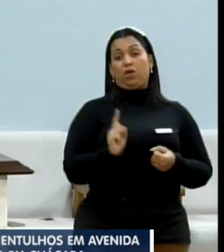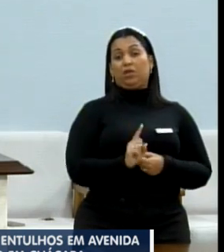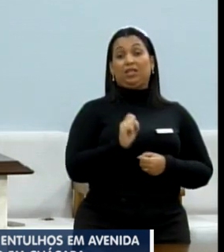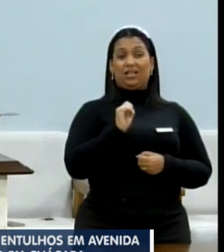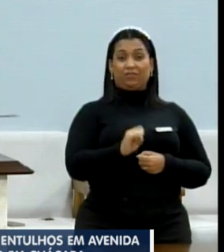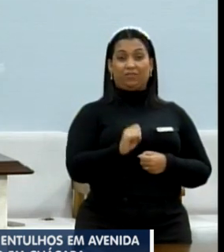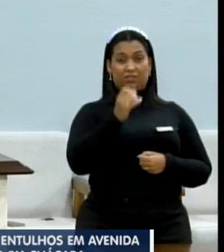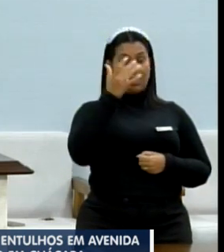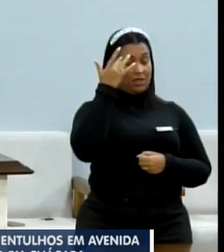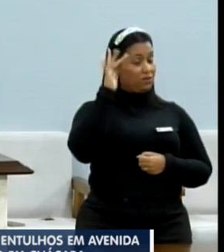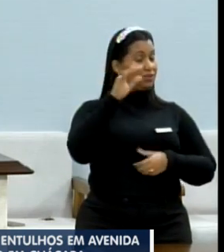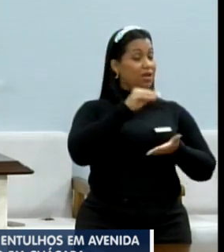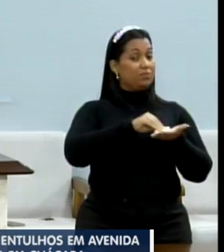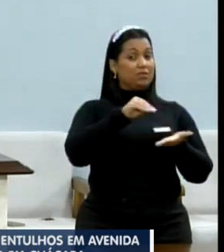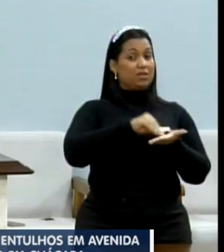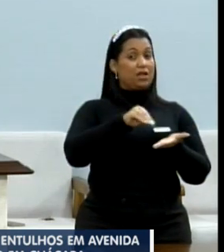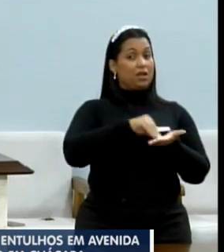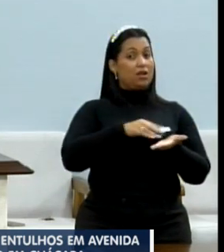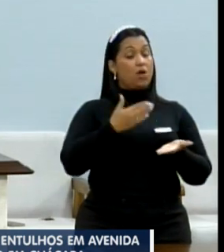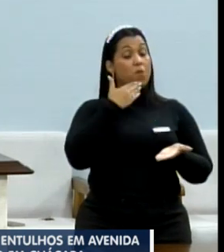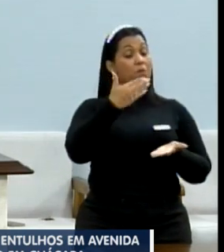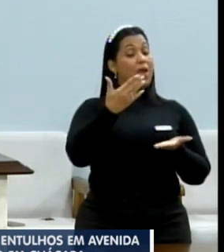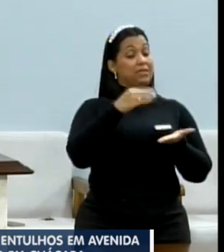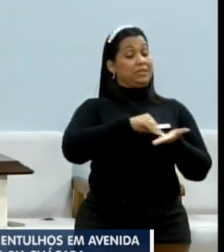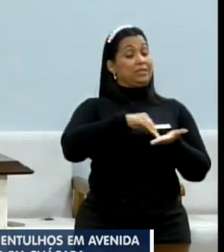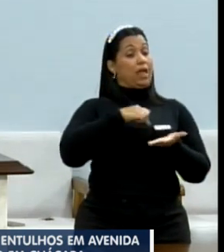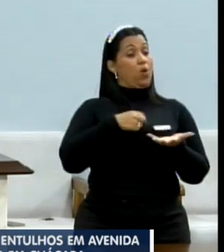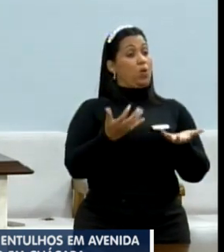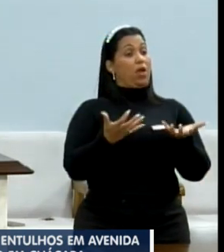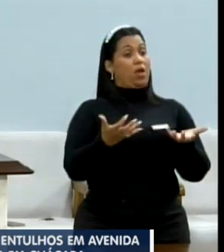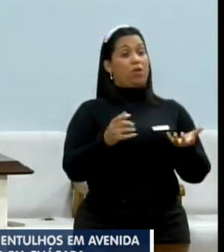não sabe ser secretário, não pede para ser secretário.